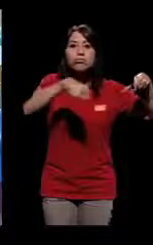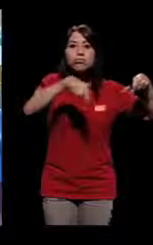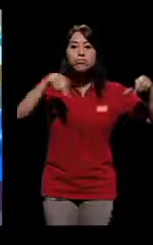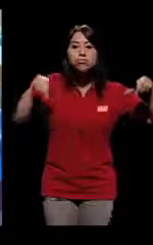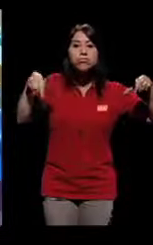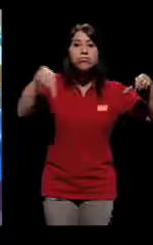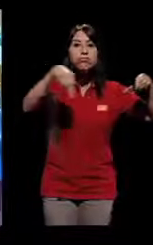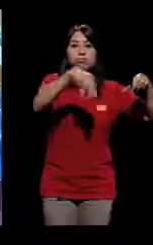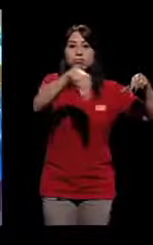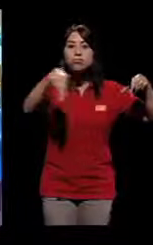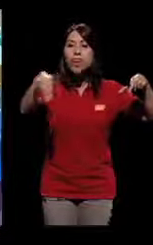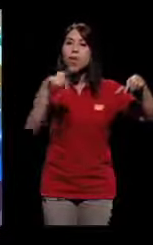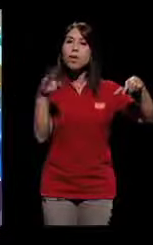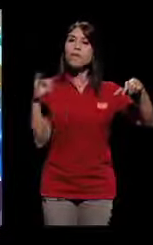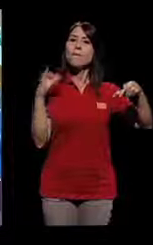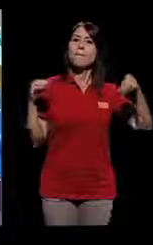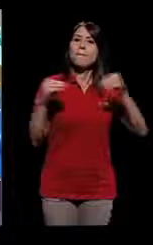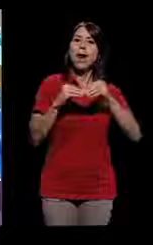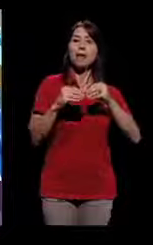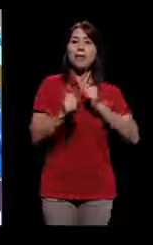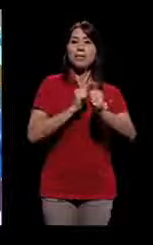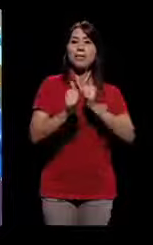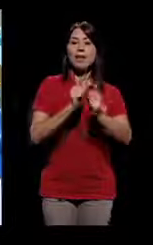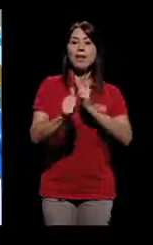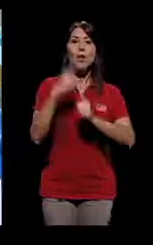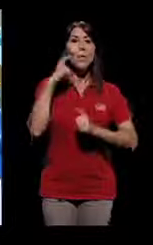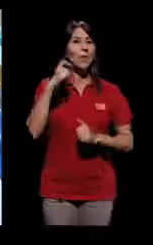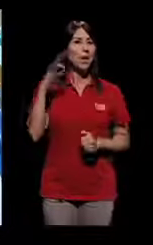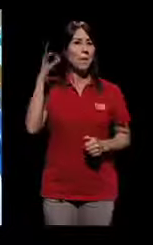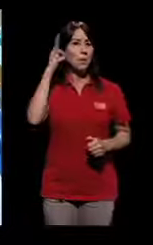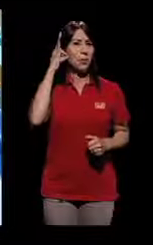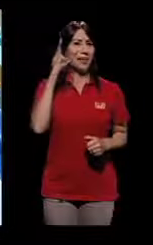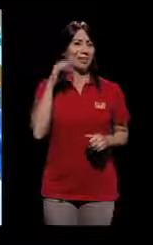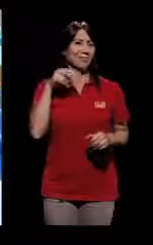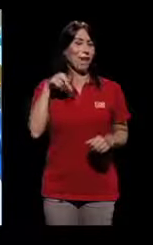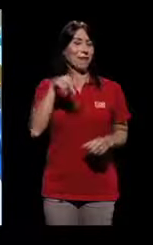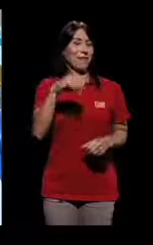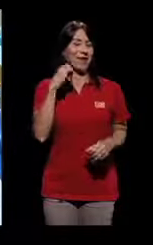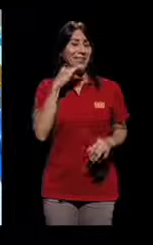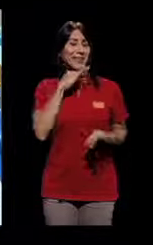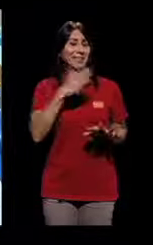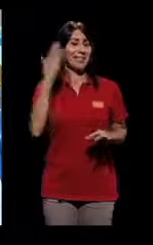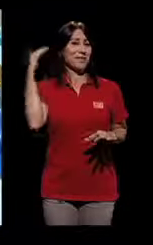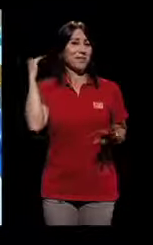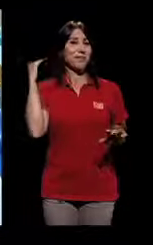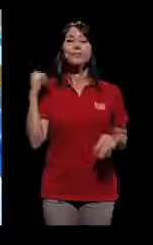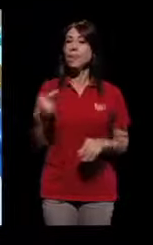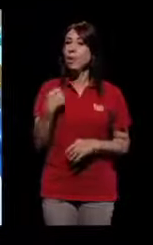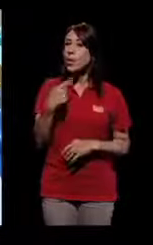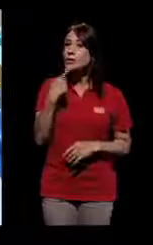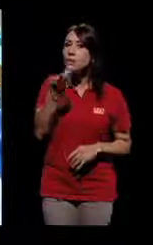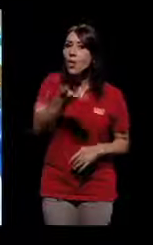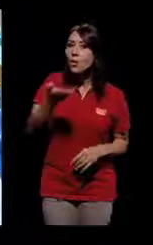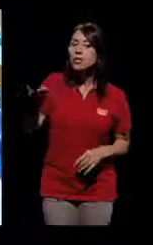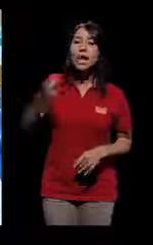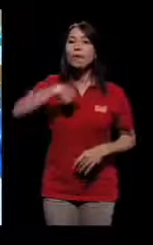sin balón, sin el balón, enseñarles a caminar un estilo